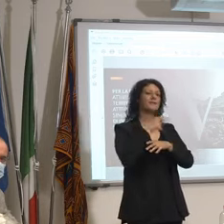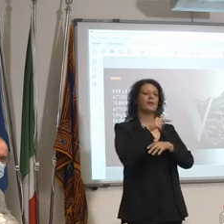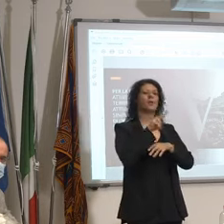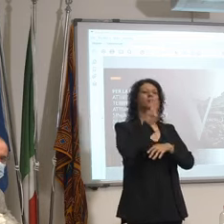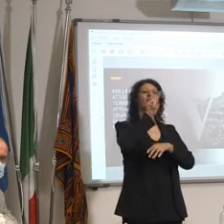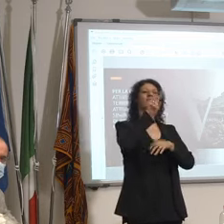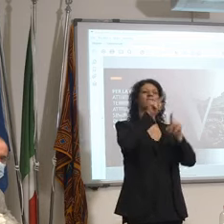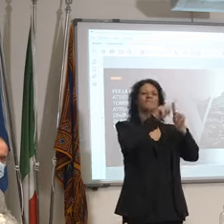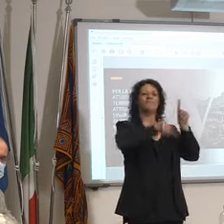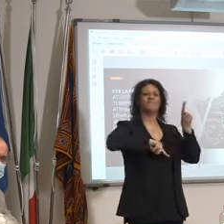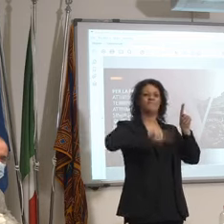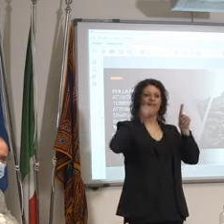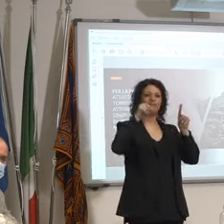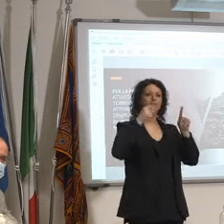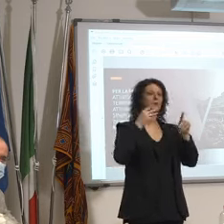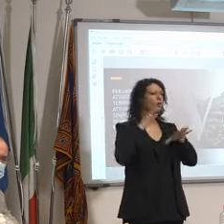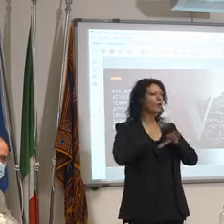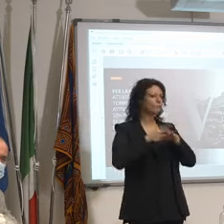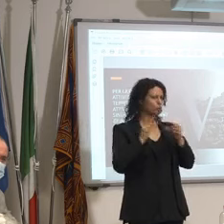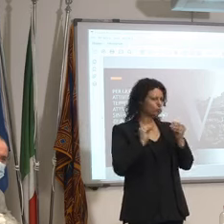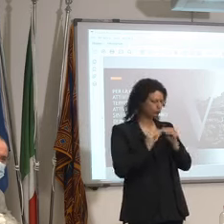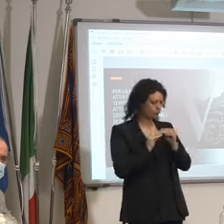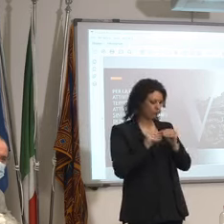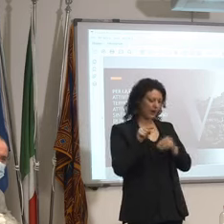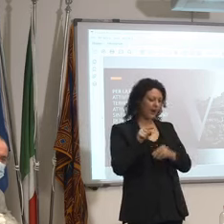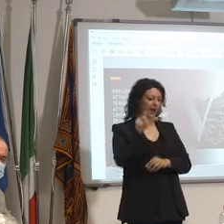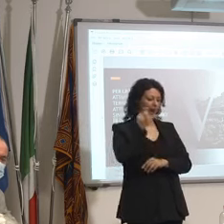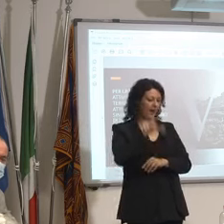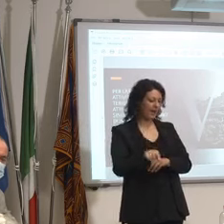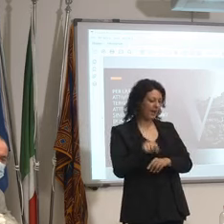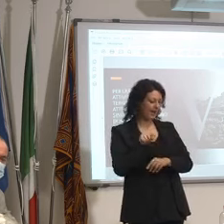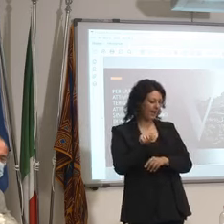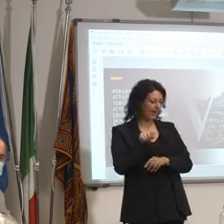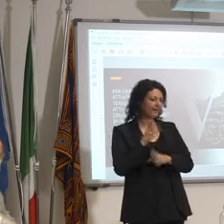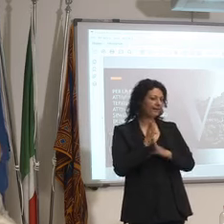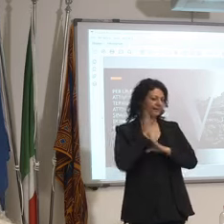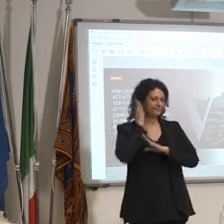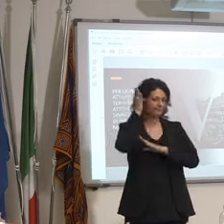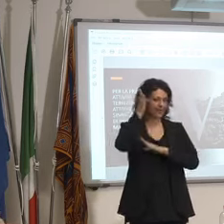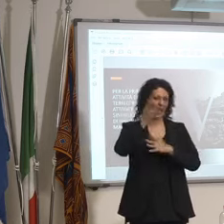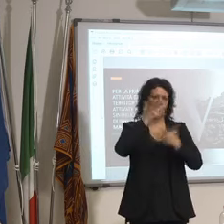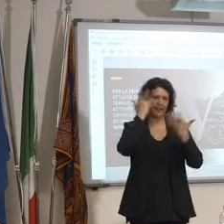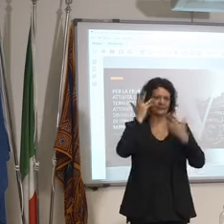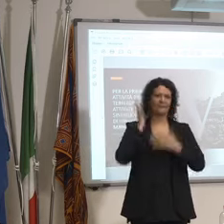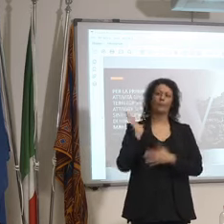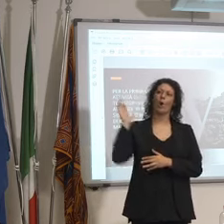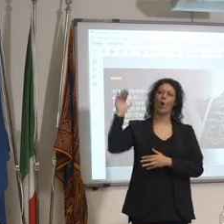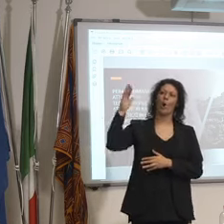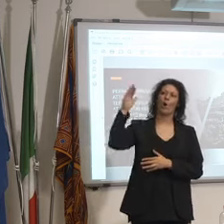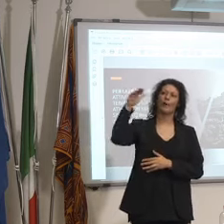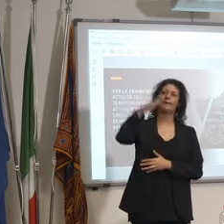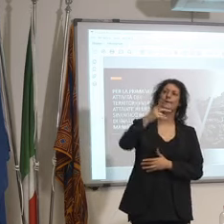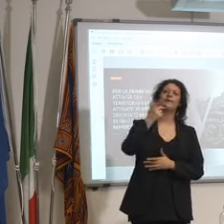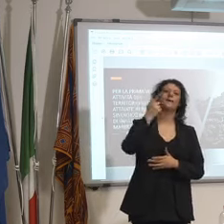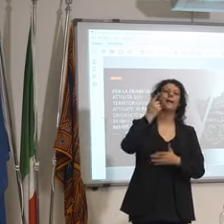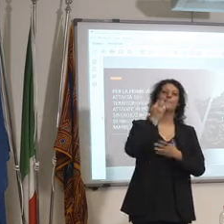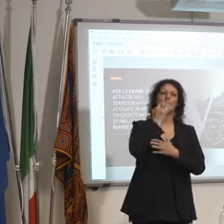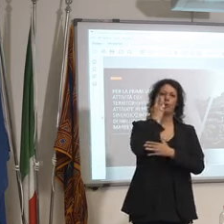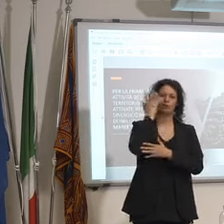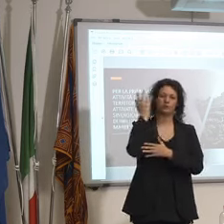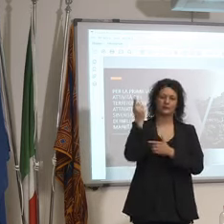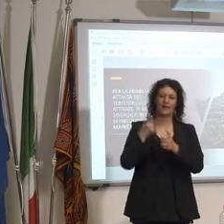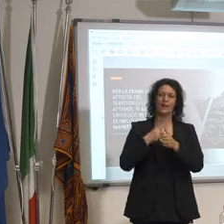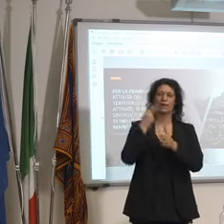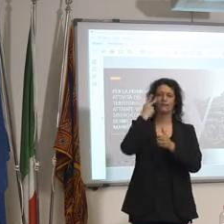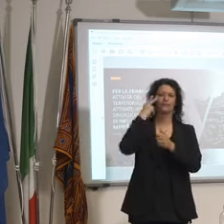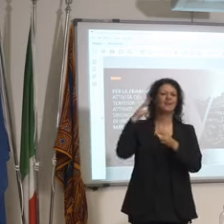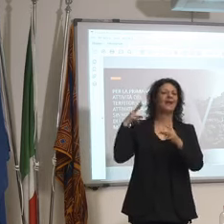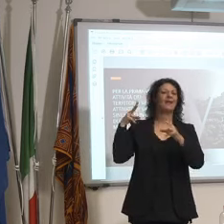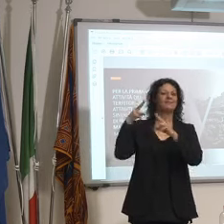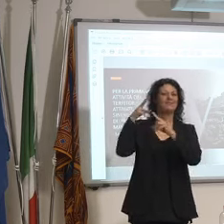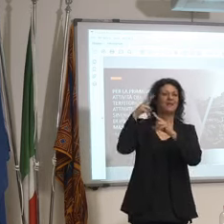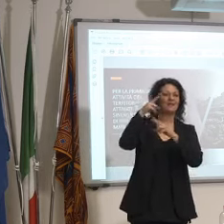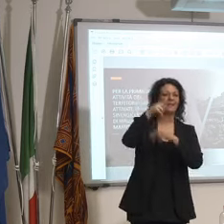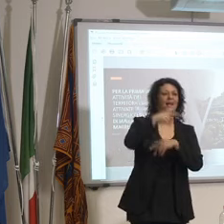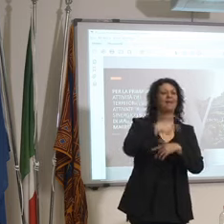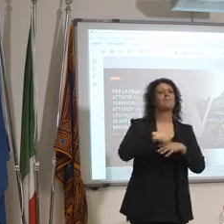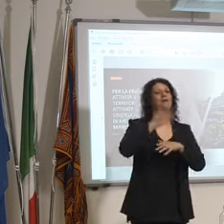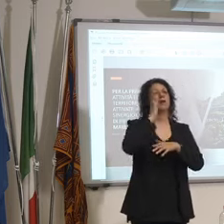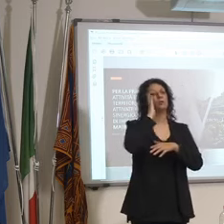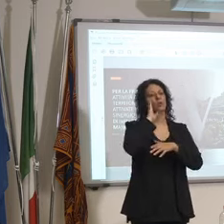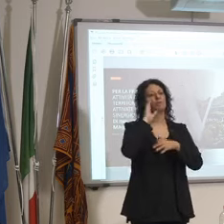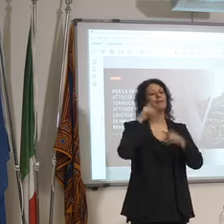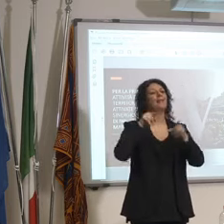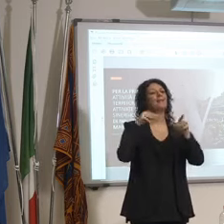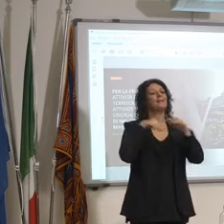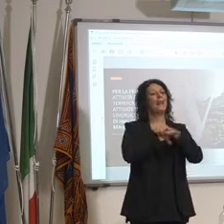portate tra i giorni sulle colline del prosecco a fare la impegna a dormire nelle botti esatto